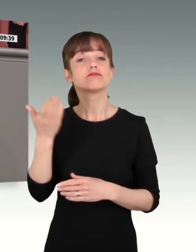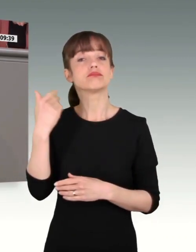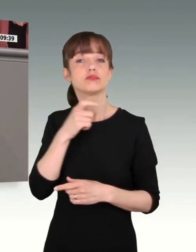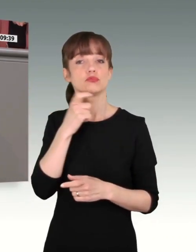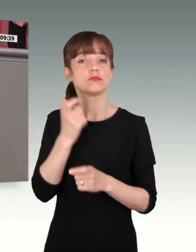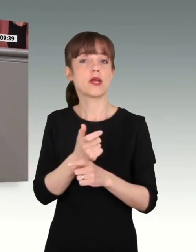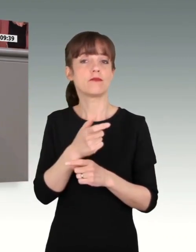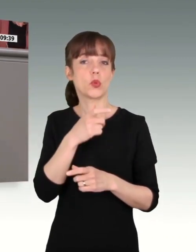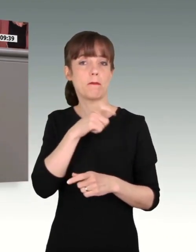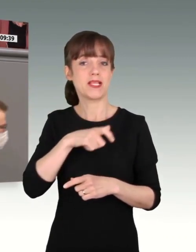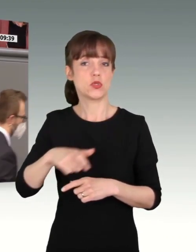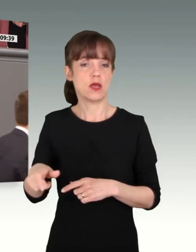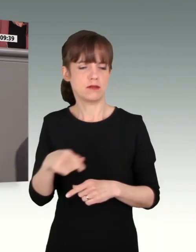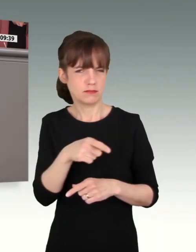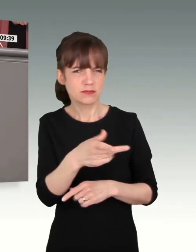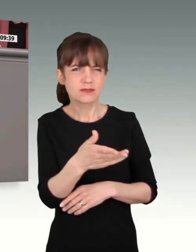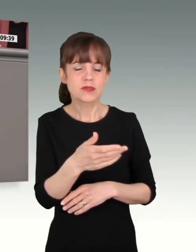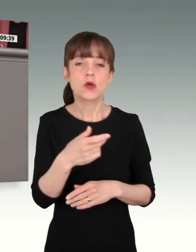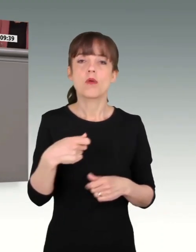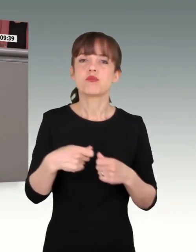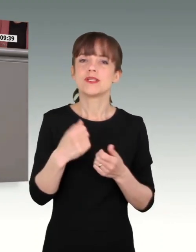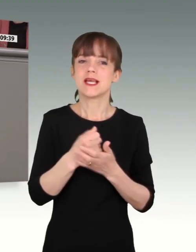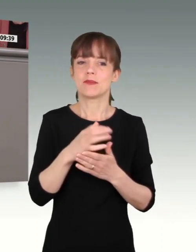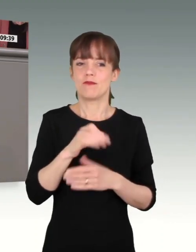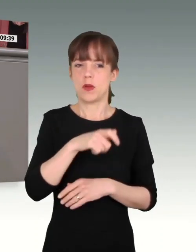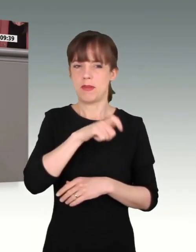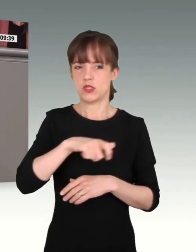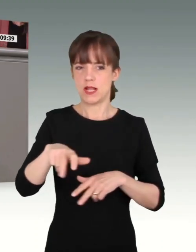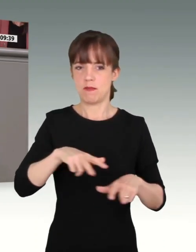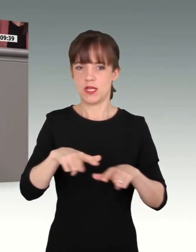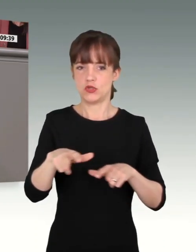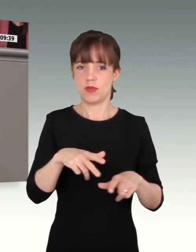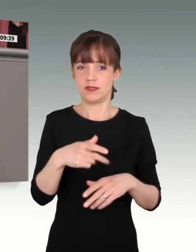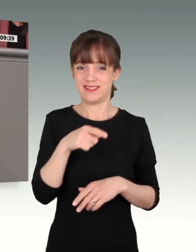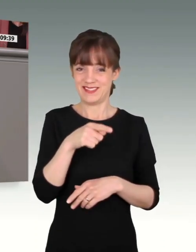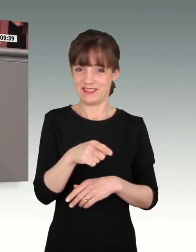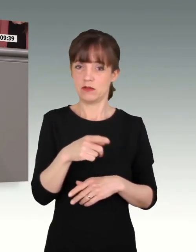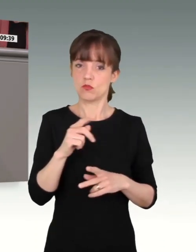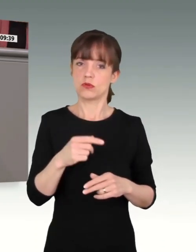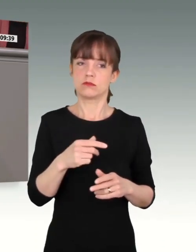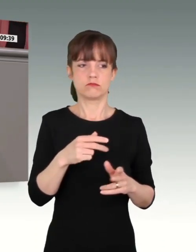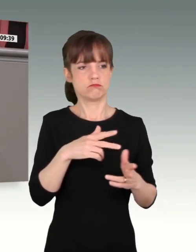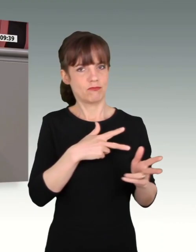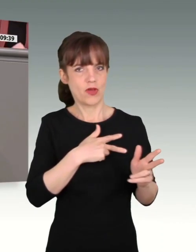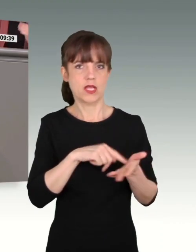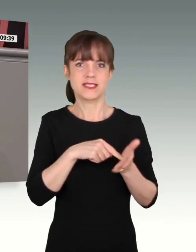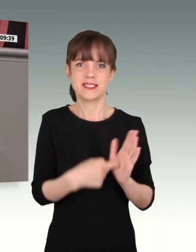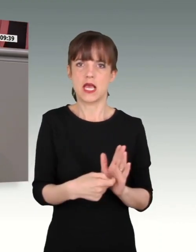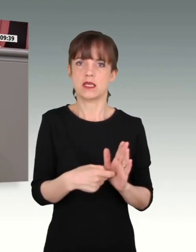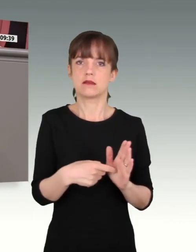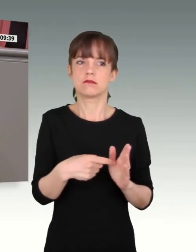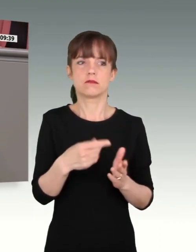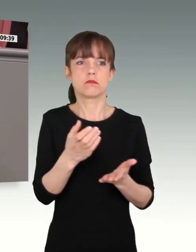liegt. Die Stellenbesetzung vom Bundesamt für Personalmanagement muss wahrheitsgetreu abgebildet werden, was in der Praxis nicht immer